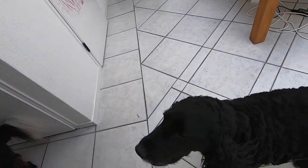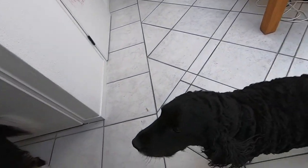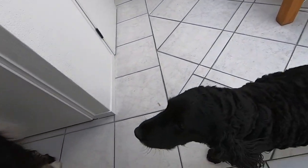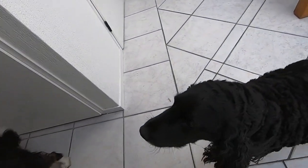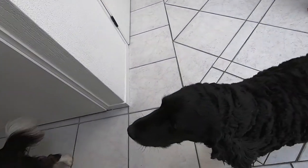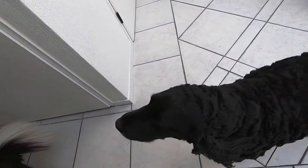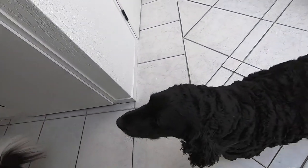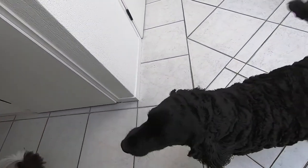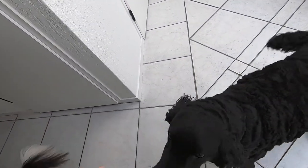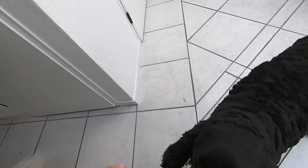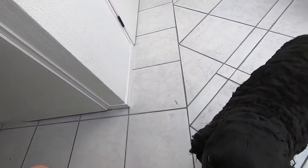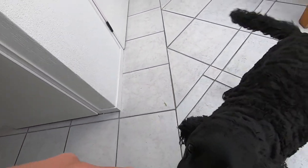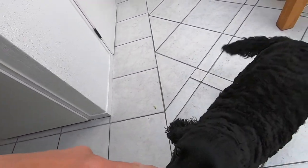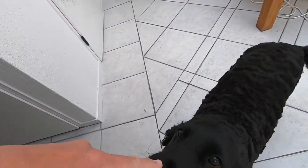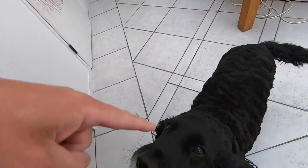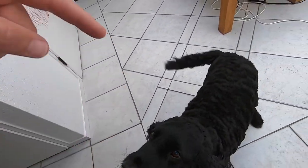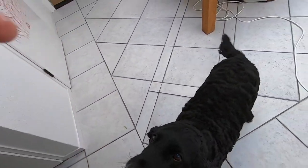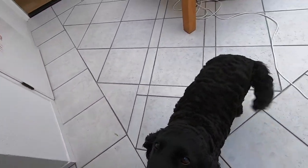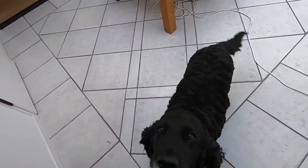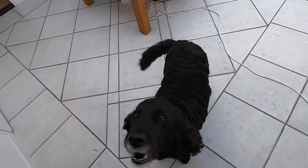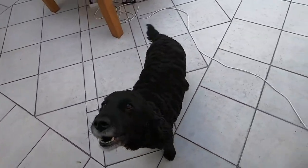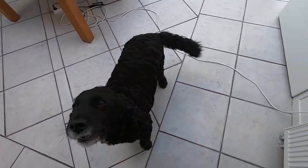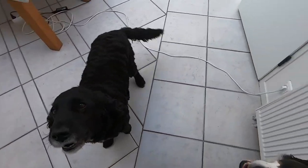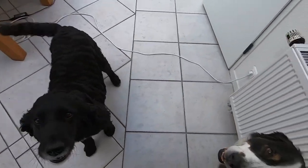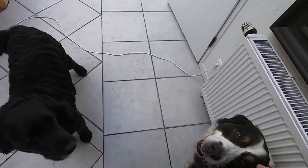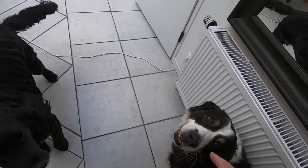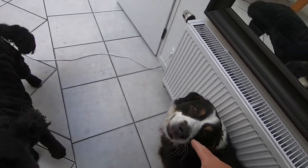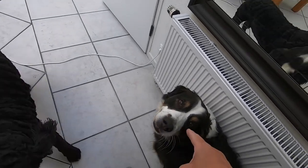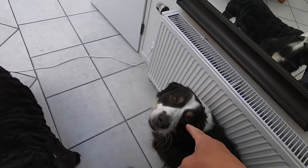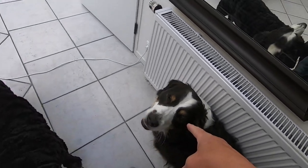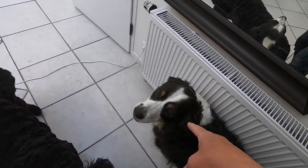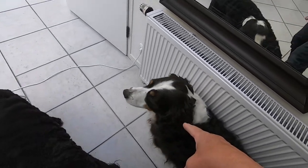This is Sock. This is Jebba.